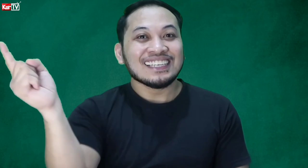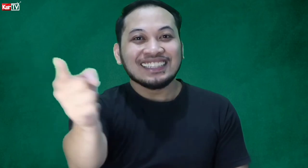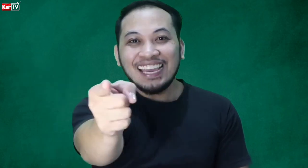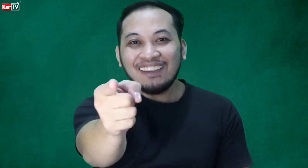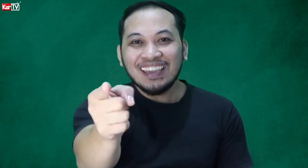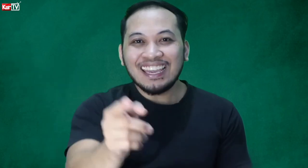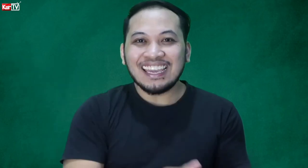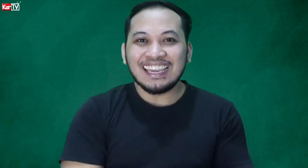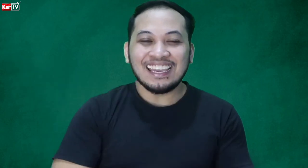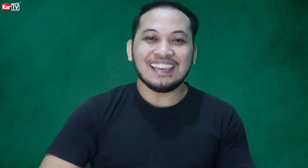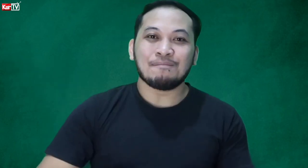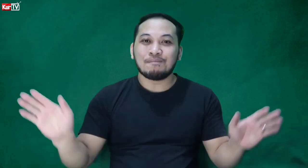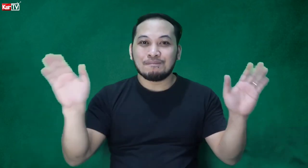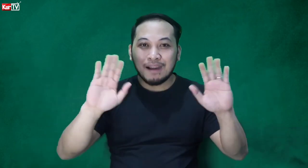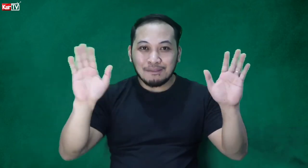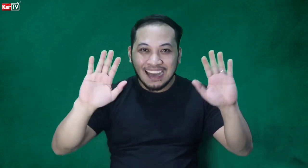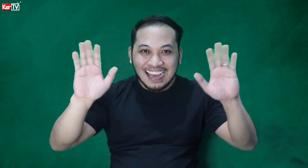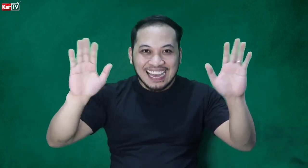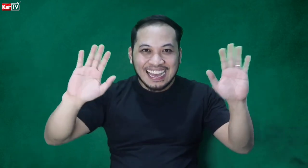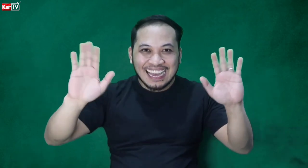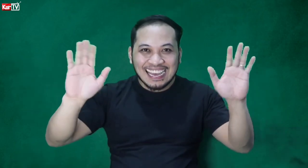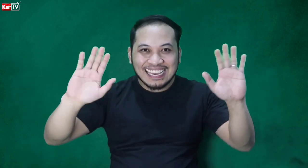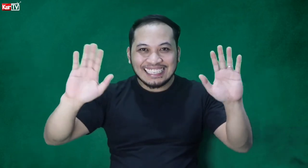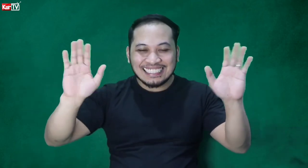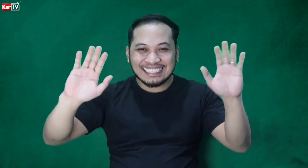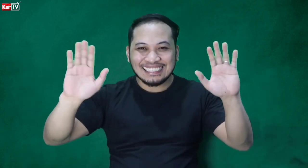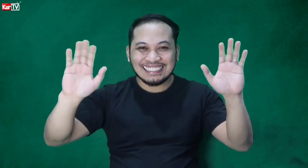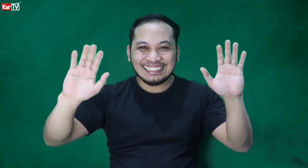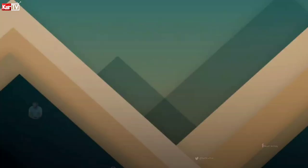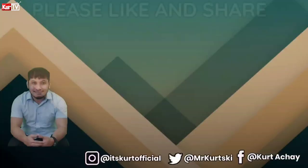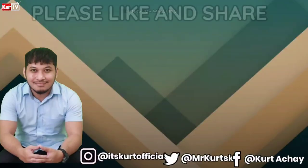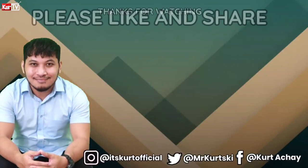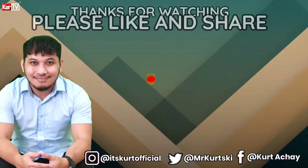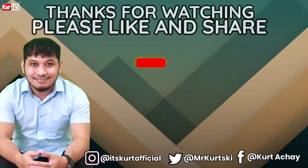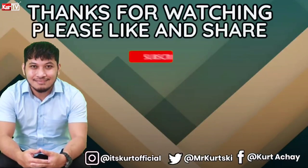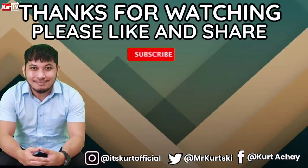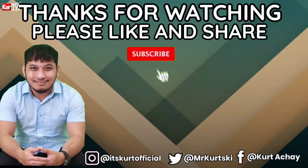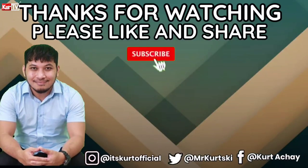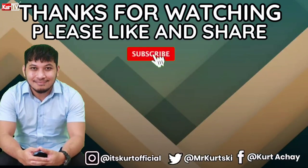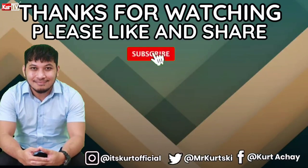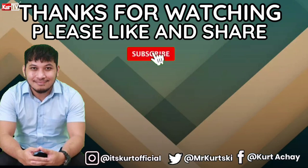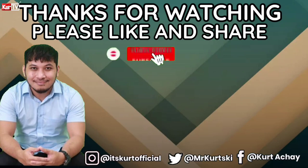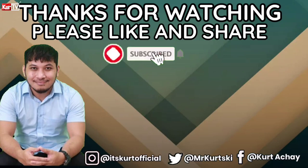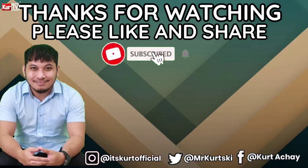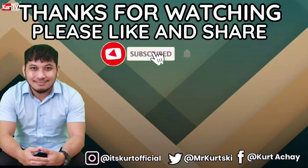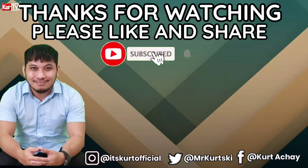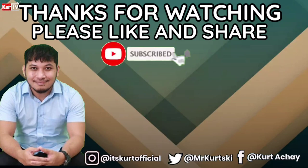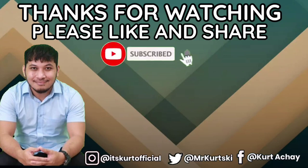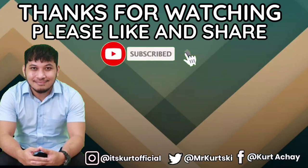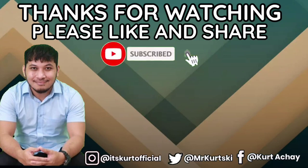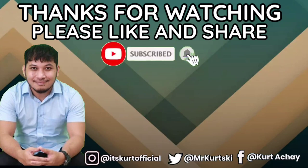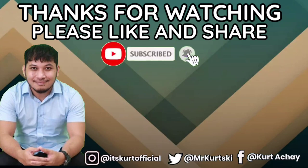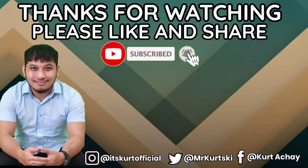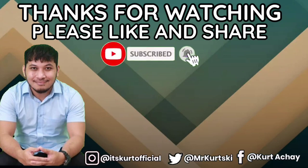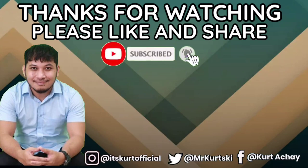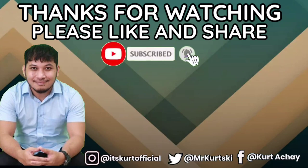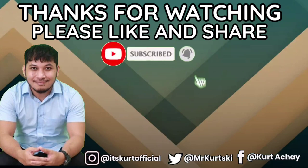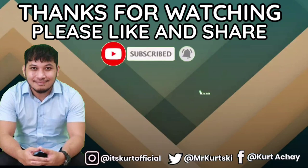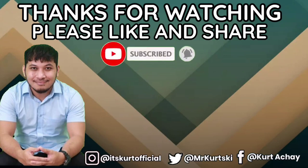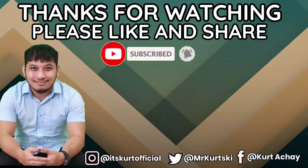TV Bye Bye Bye day mga pag mga